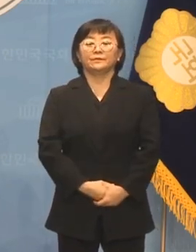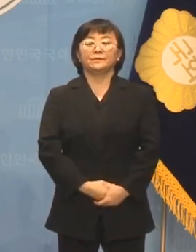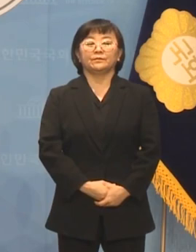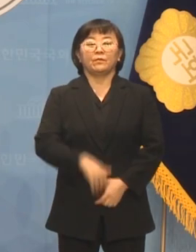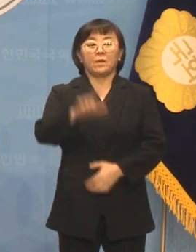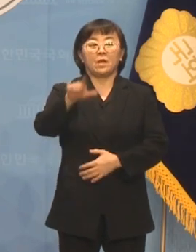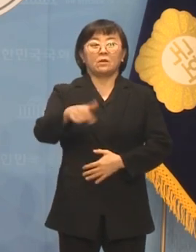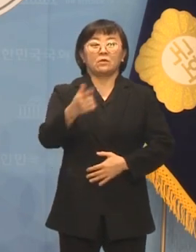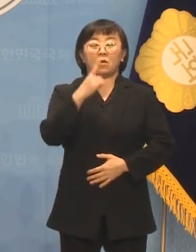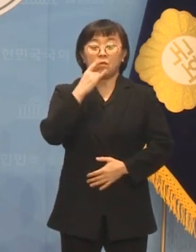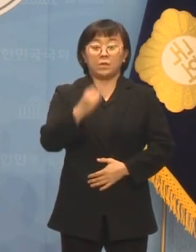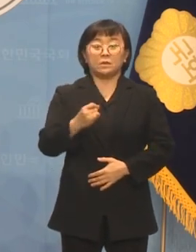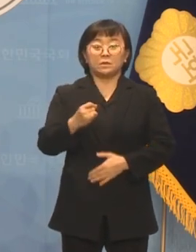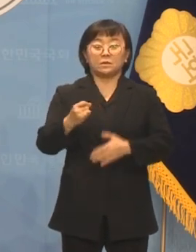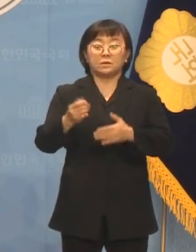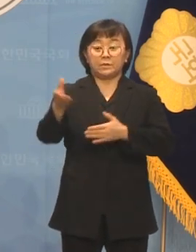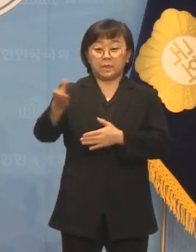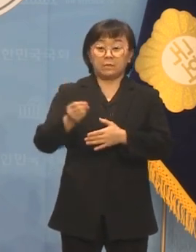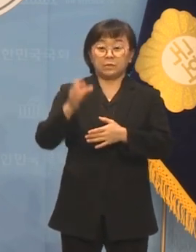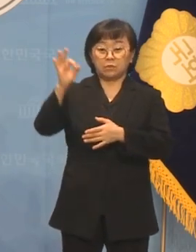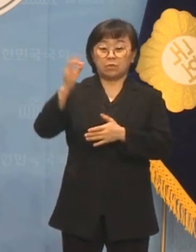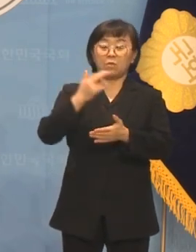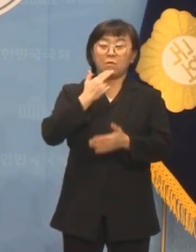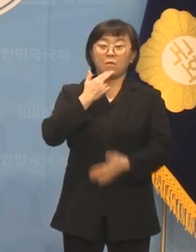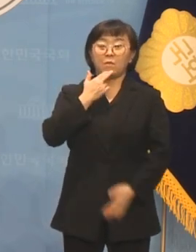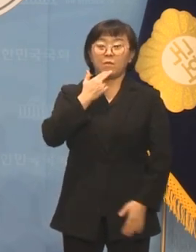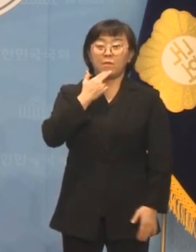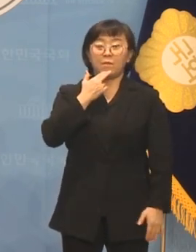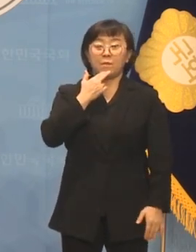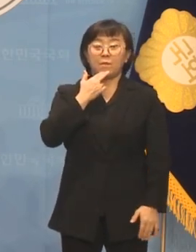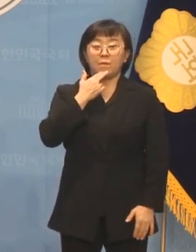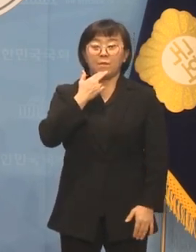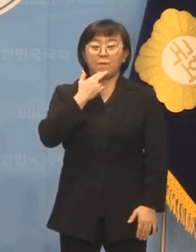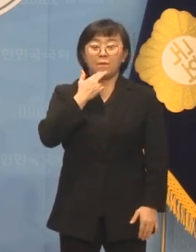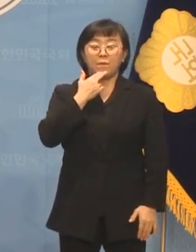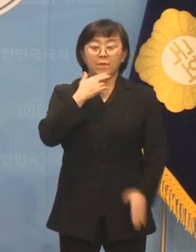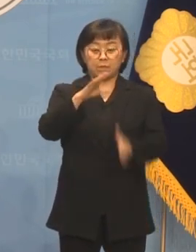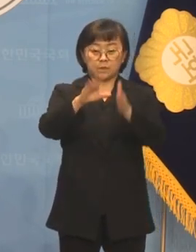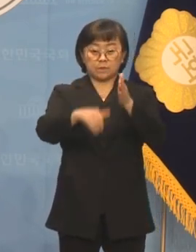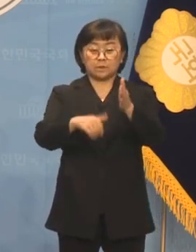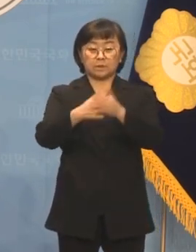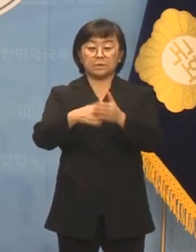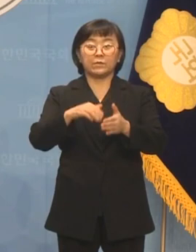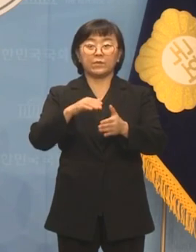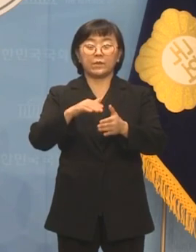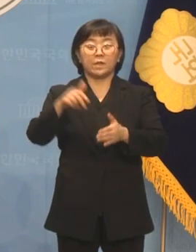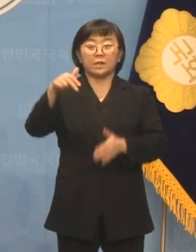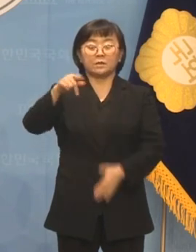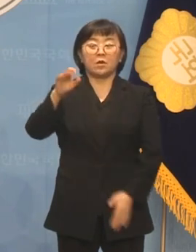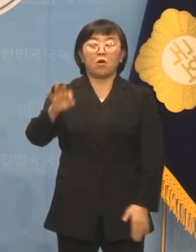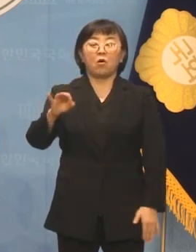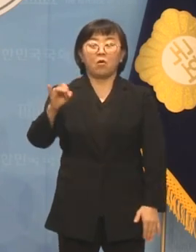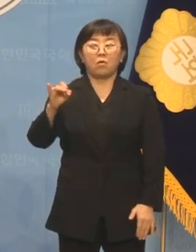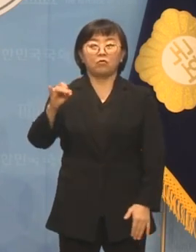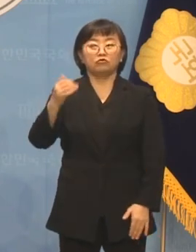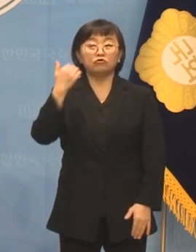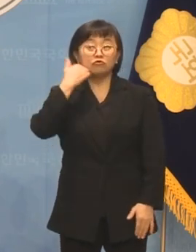하루는 어머니께서 빚 갚을 돈이 없으셨습니다. 그때 정 모모님께서